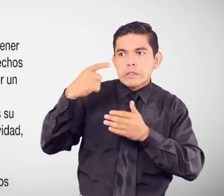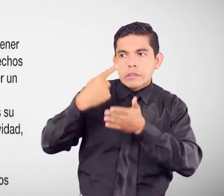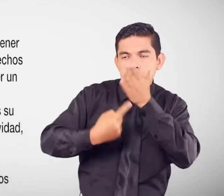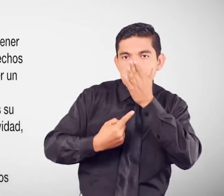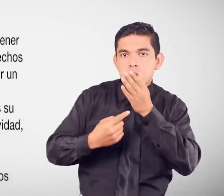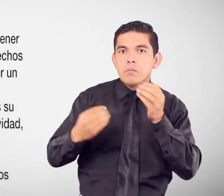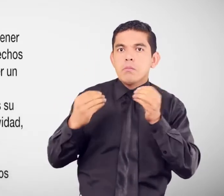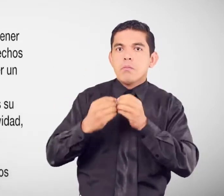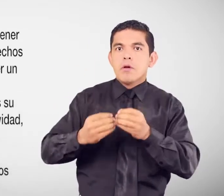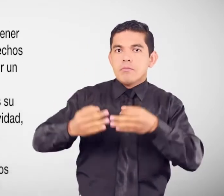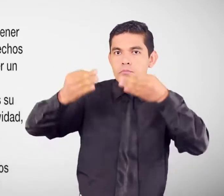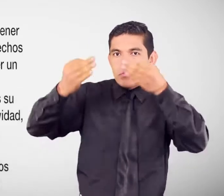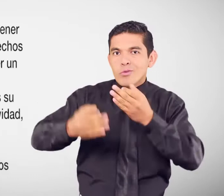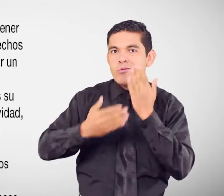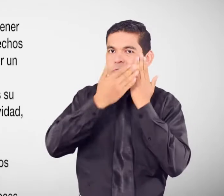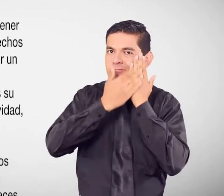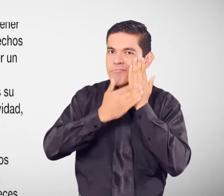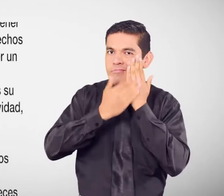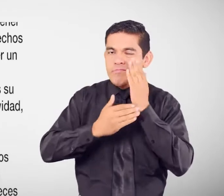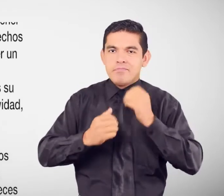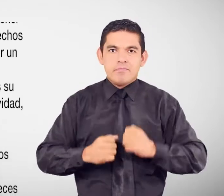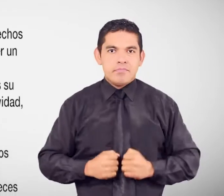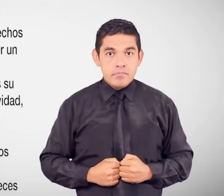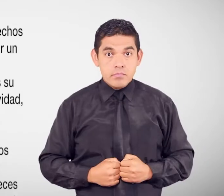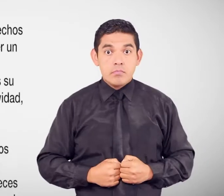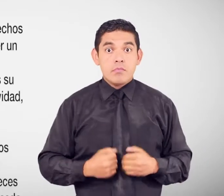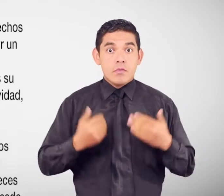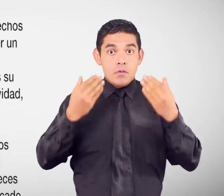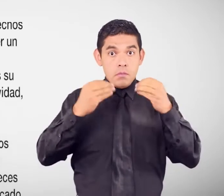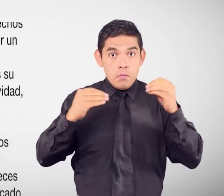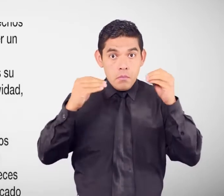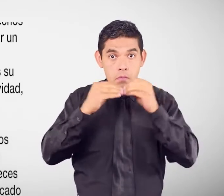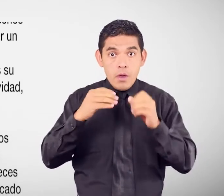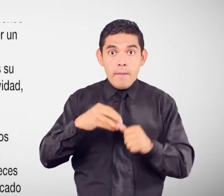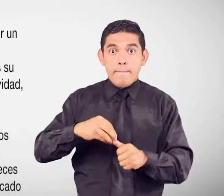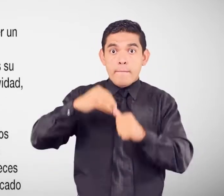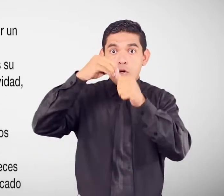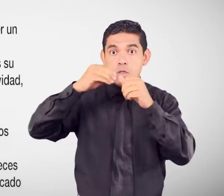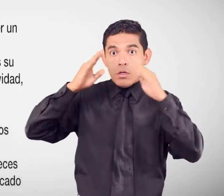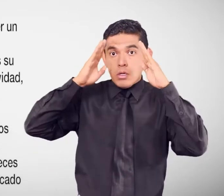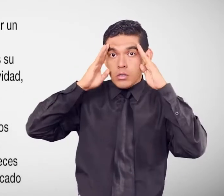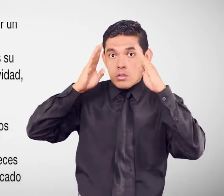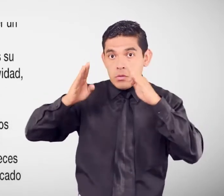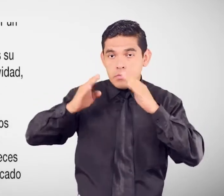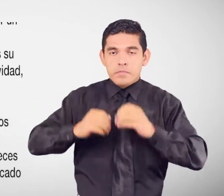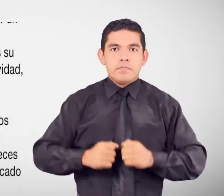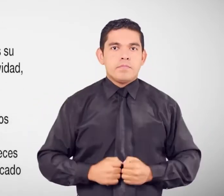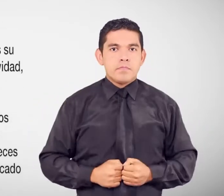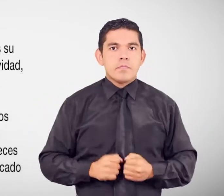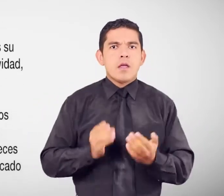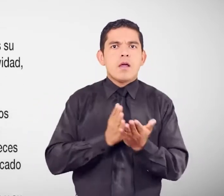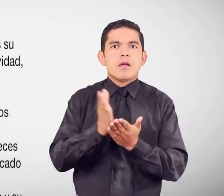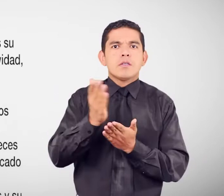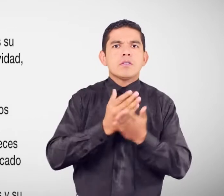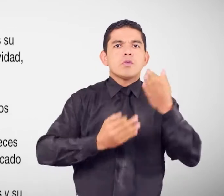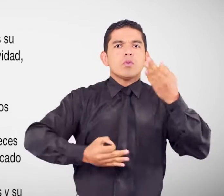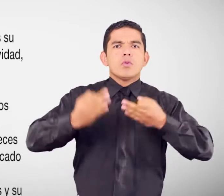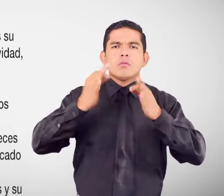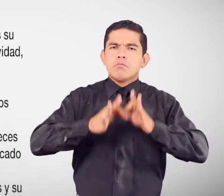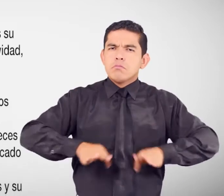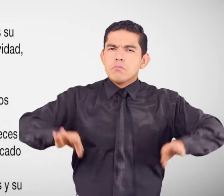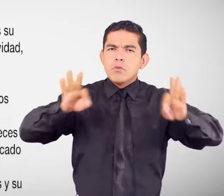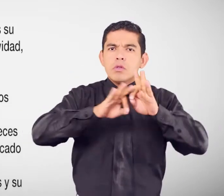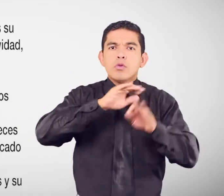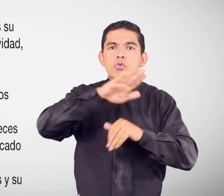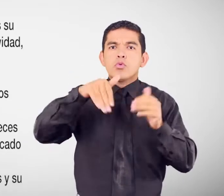con efectividad y afectividad, dando la priorización en su atención. El acceso a la justicia es vital para